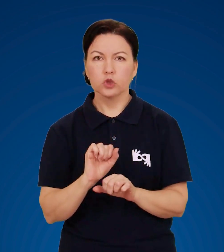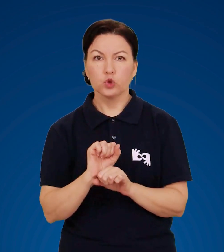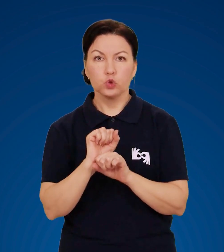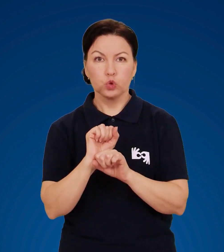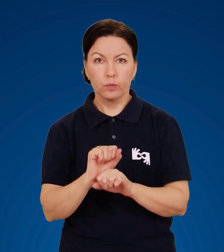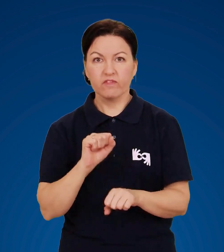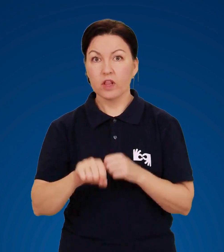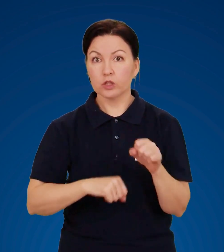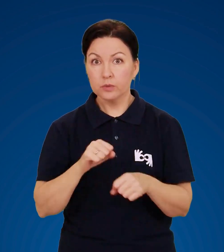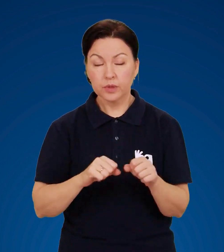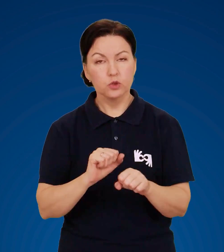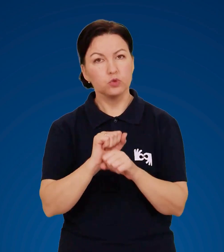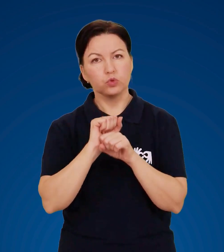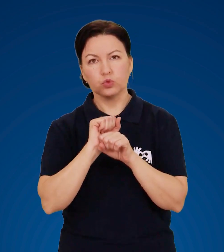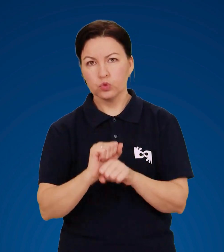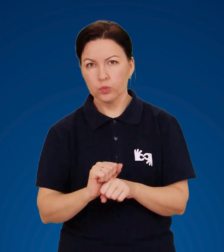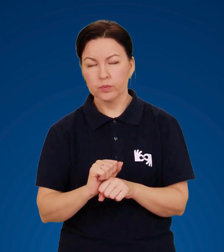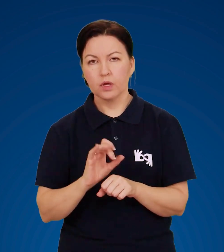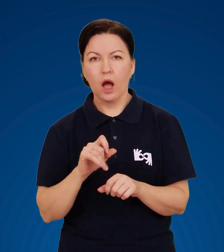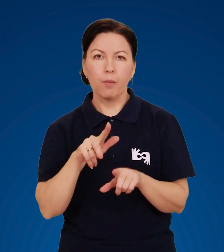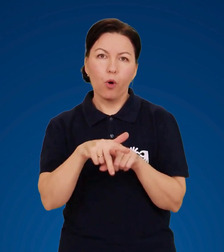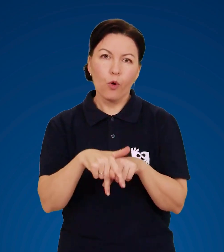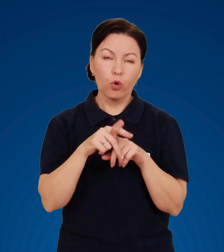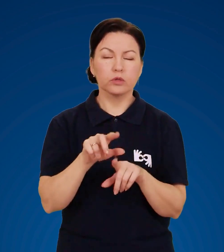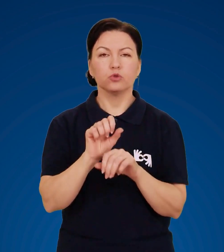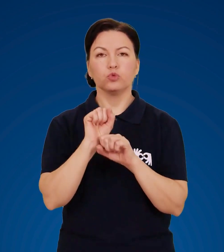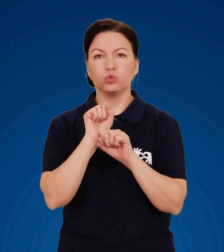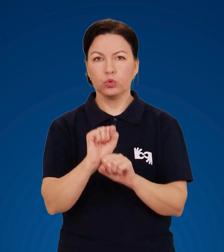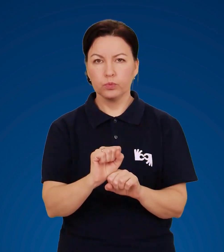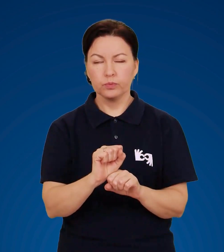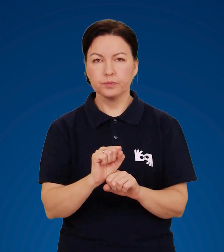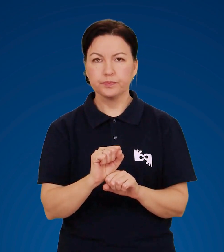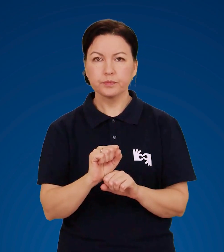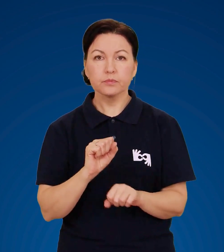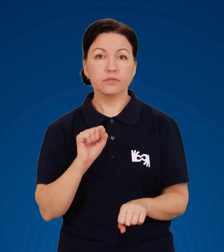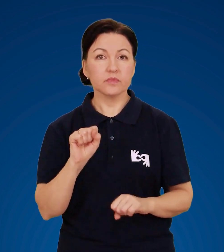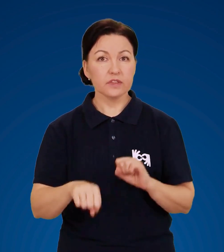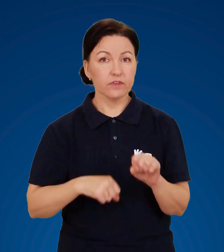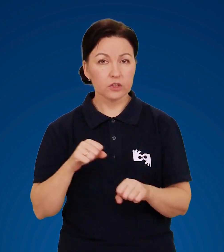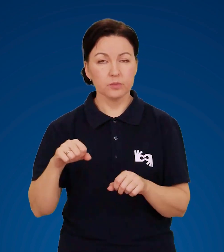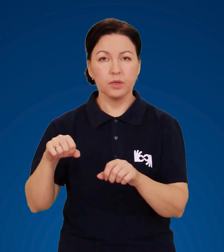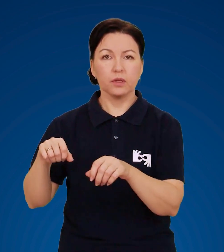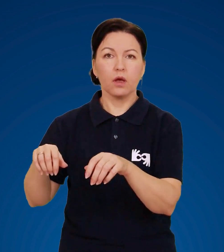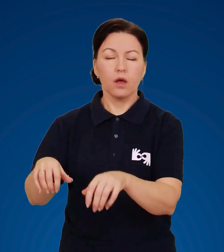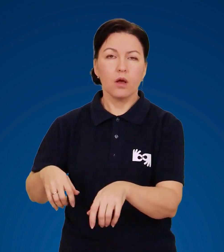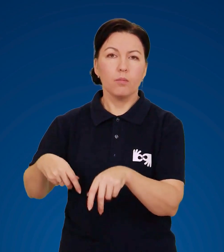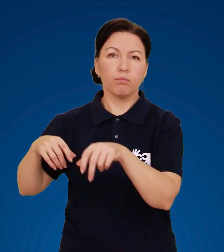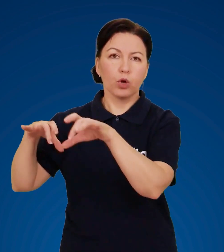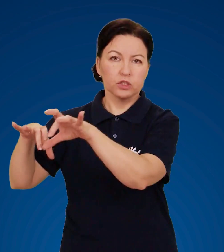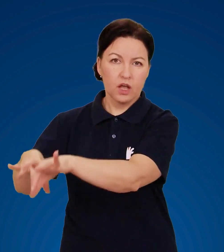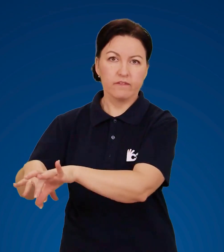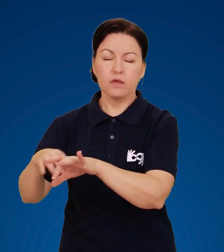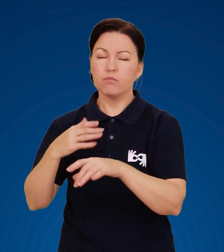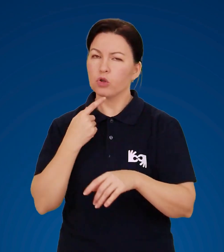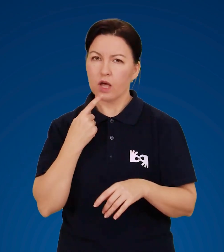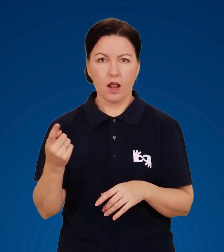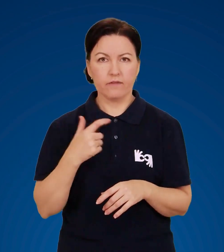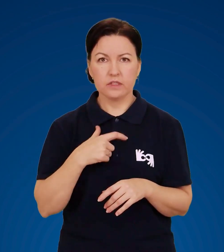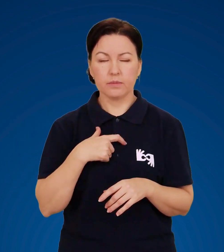Негайно припиніть прогулянку на велосипеді або верхи на коні. Велосипед поставте подалі від